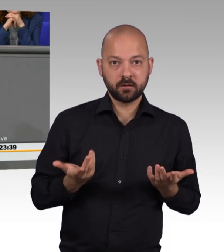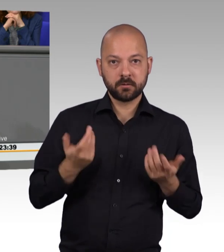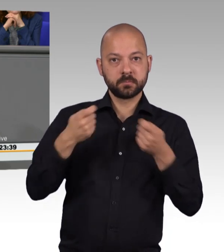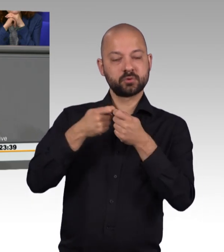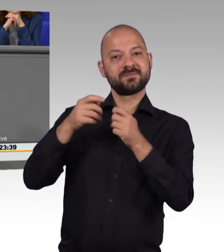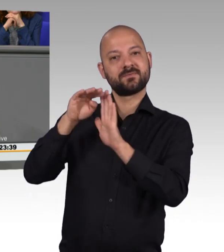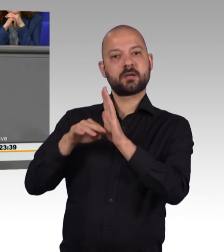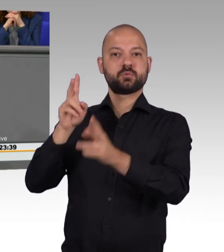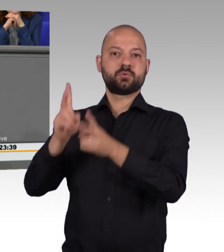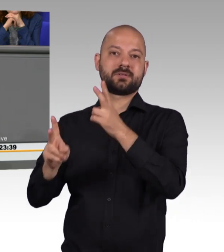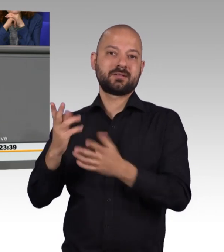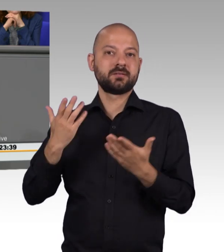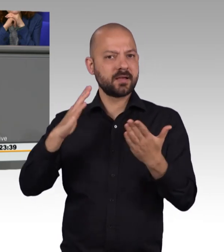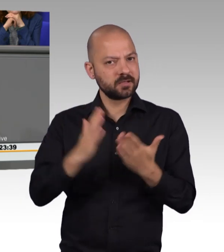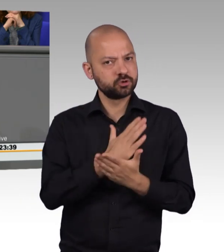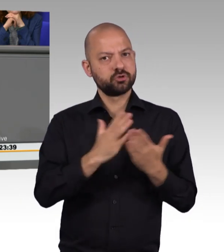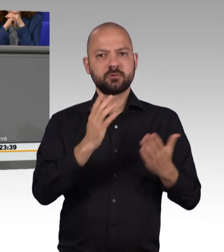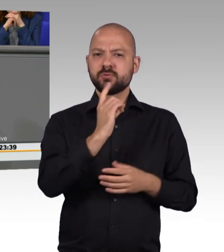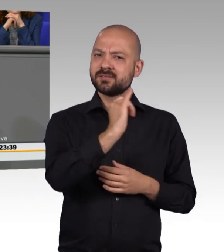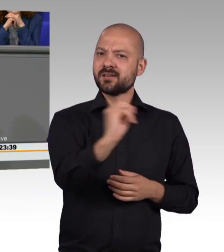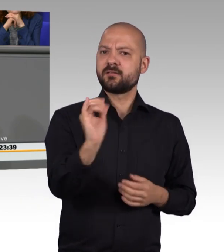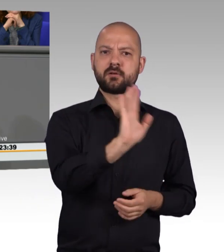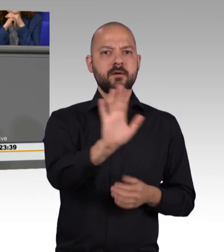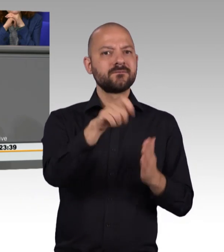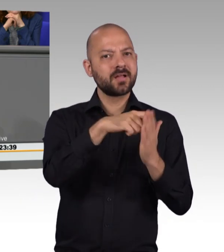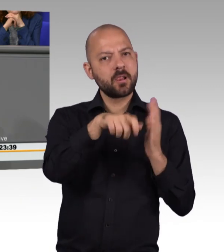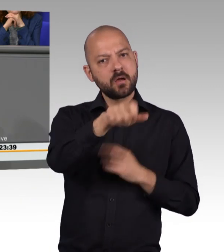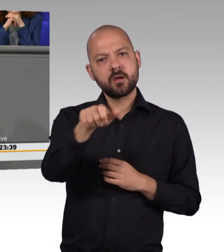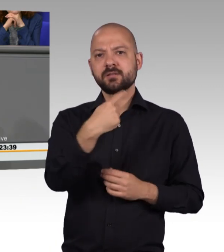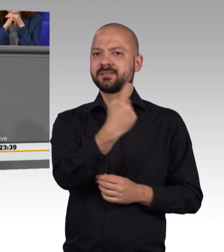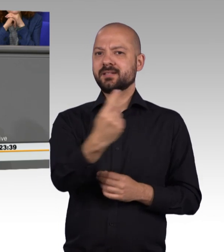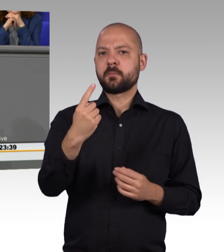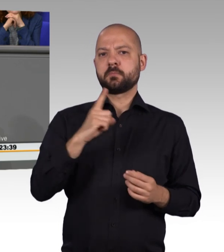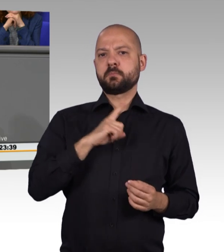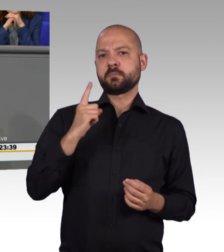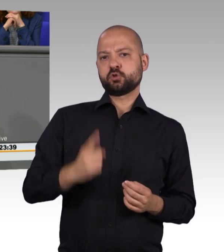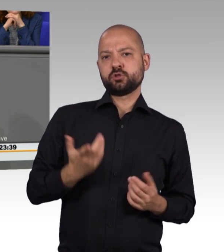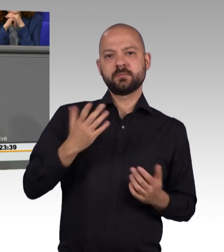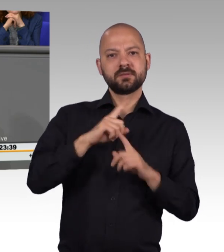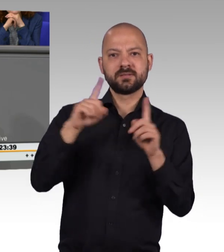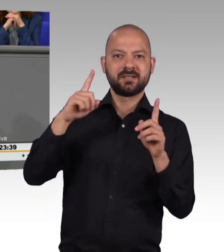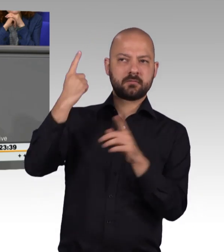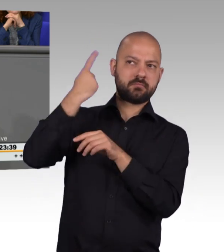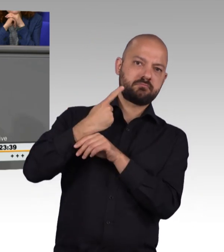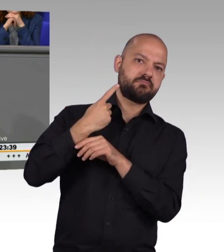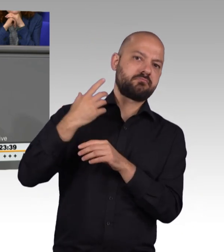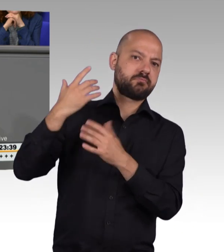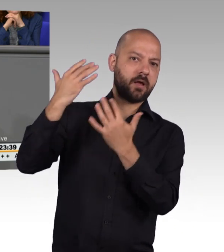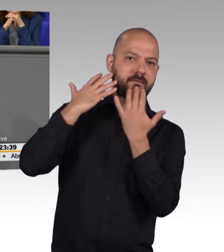Wählers auch selbstbestimmt und damit nicht fremdbestimmt erfolgen darf und damit die Wählerinnen und Wähler auch eine